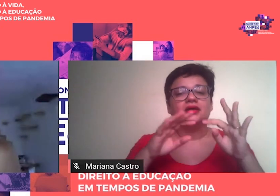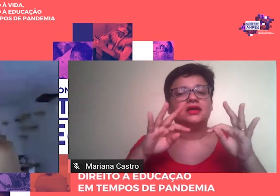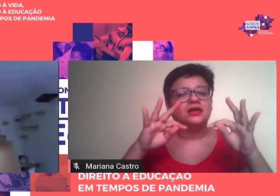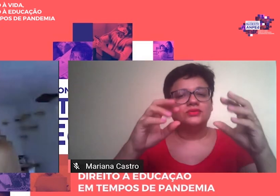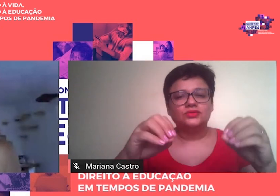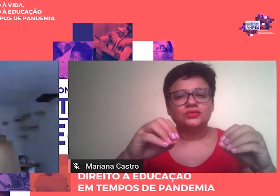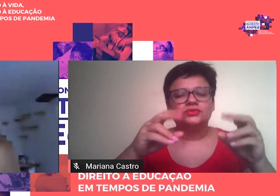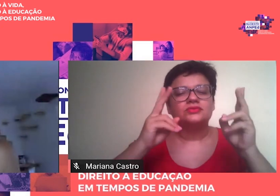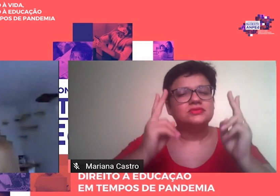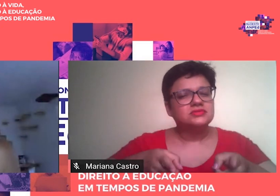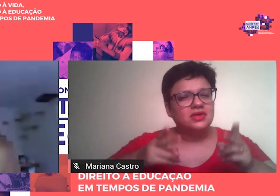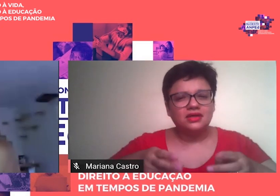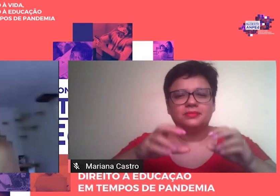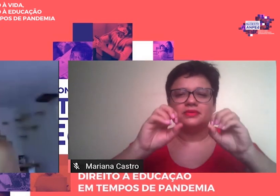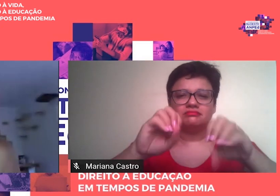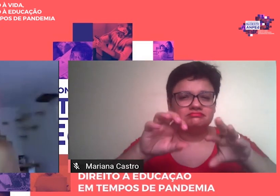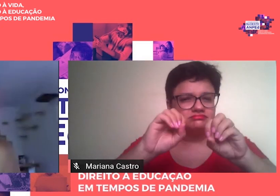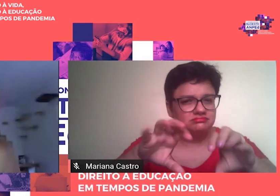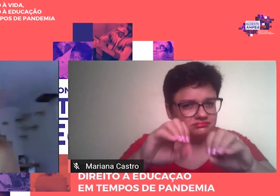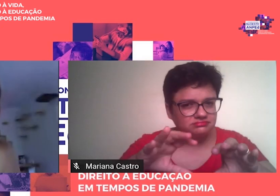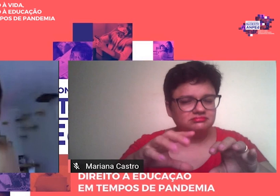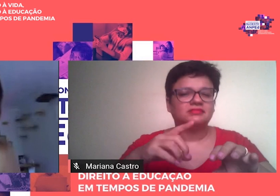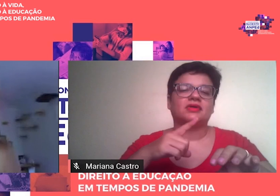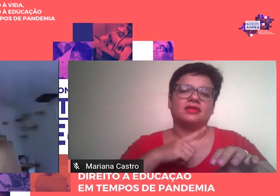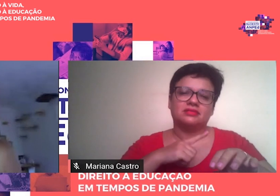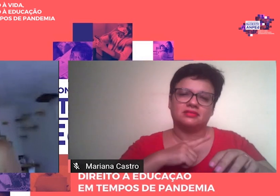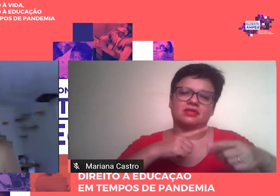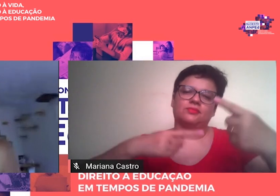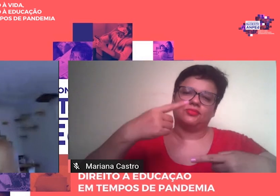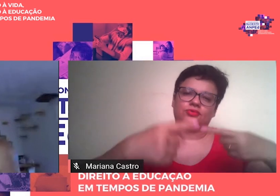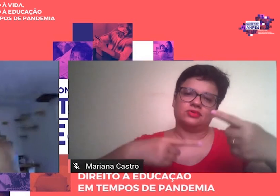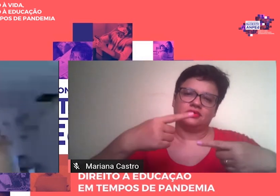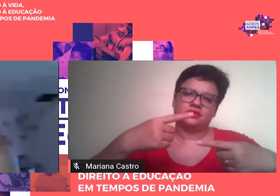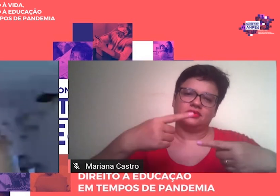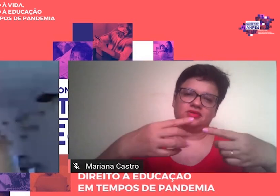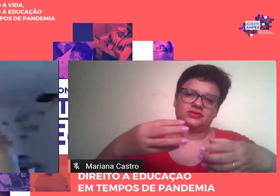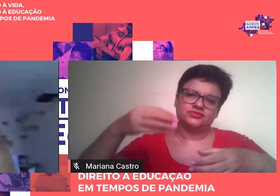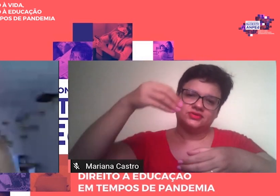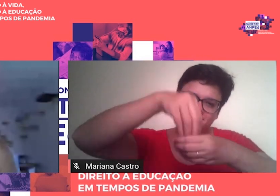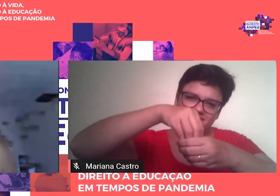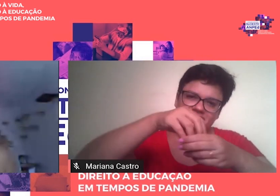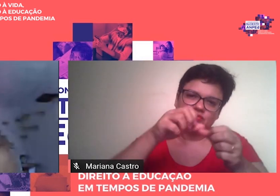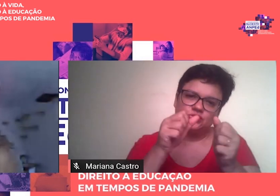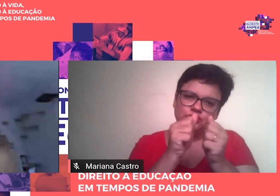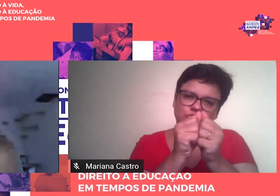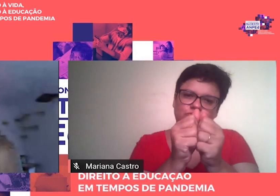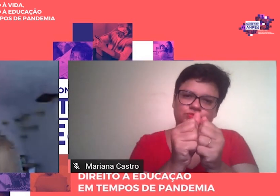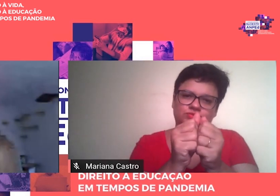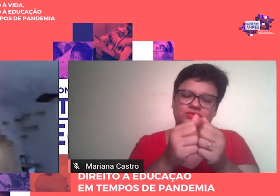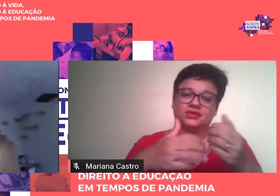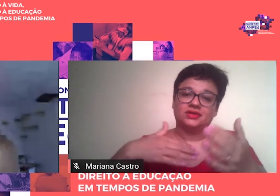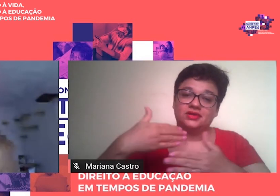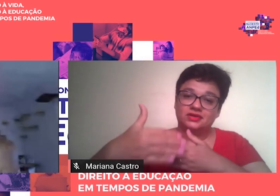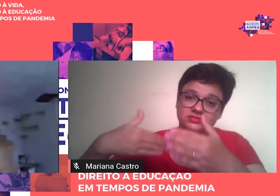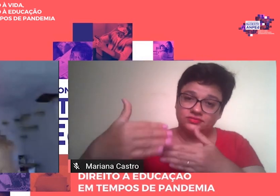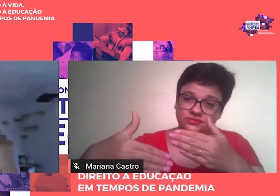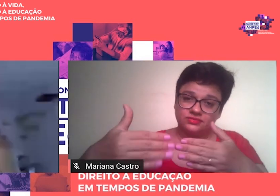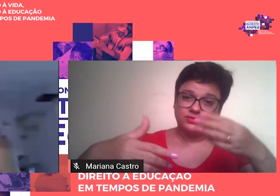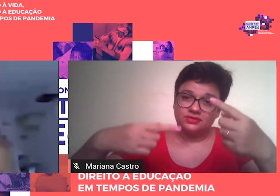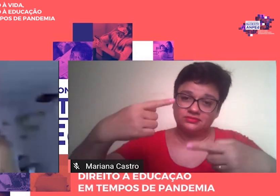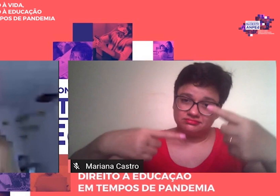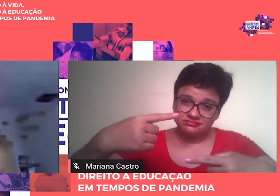educativa possui dimensão política e vice-versa, e que o desenvolvimento da prática política